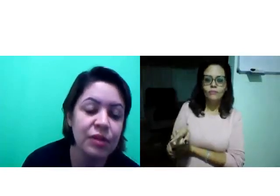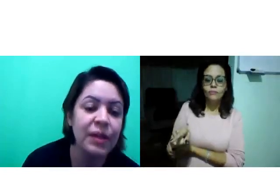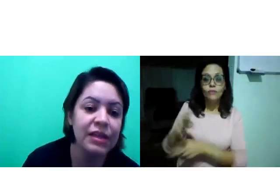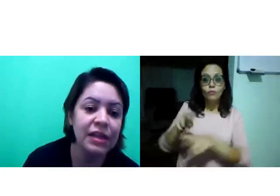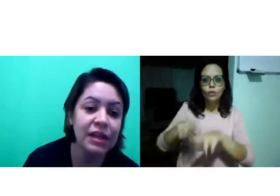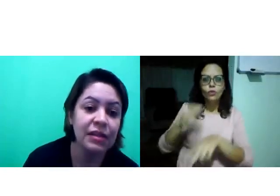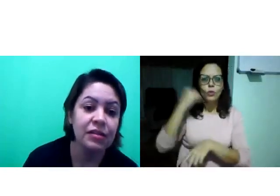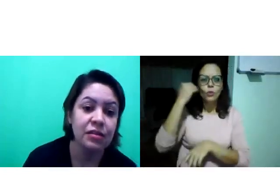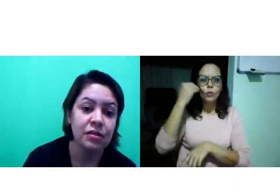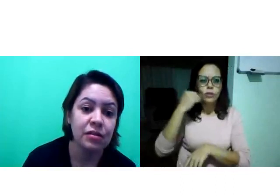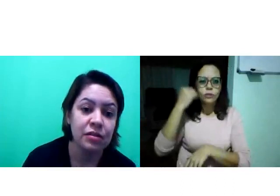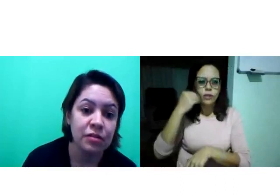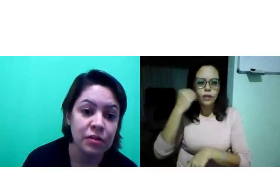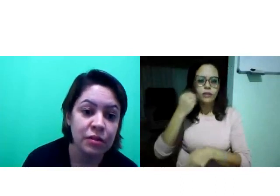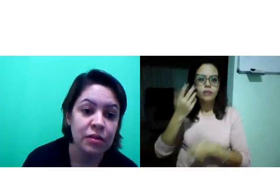Então, dele?